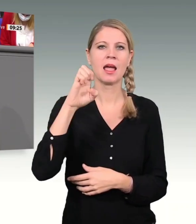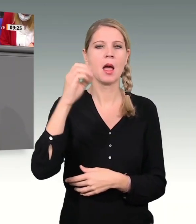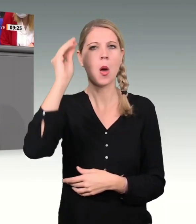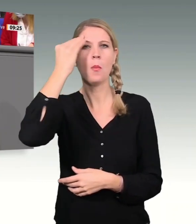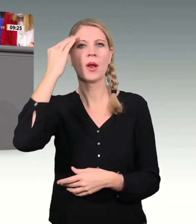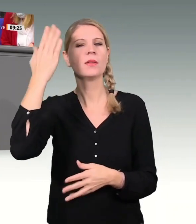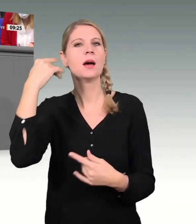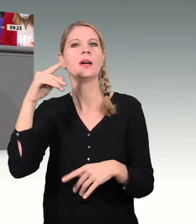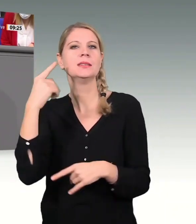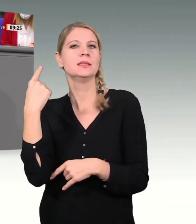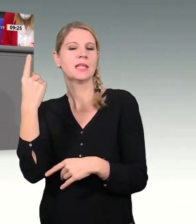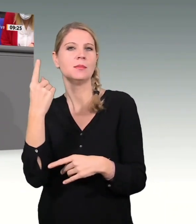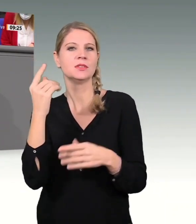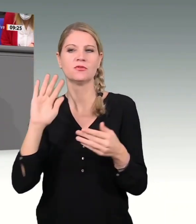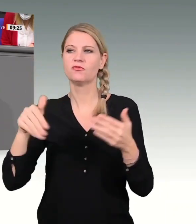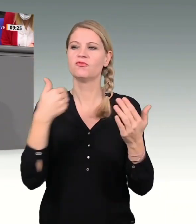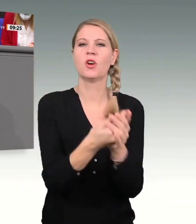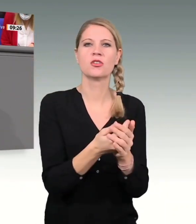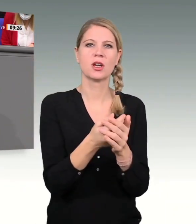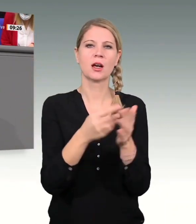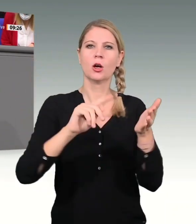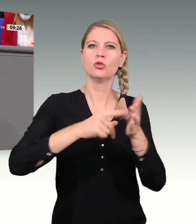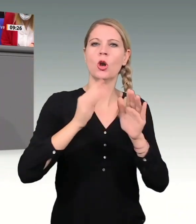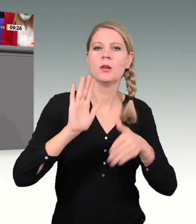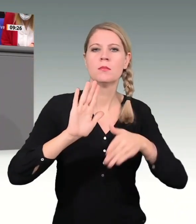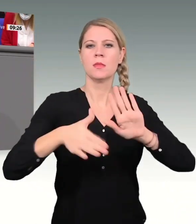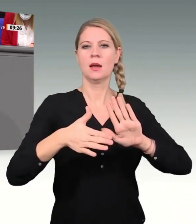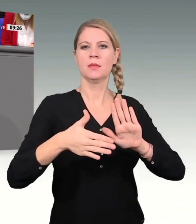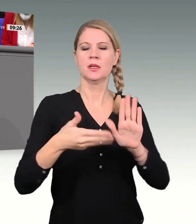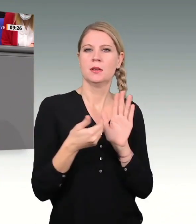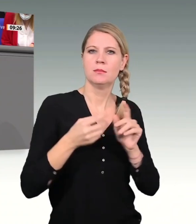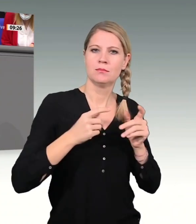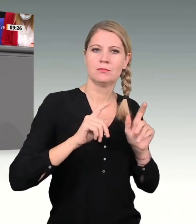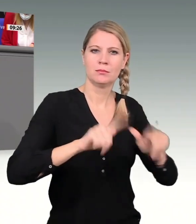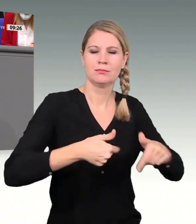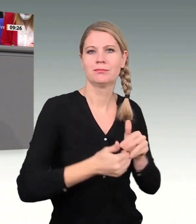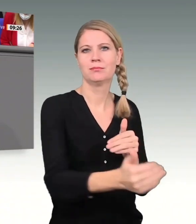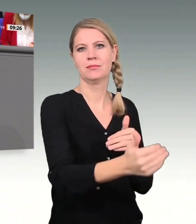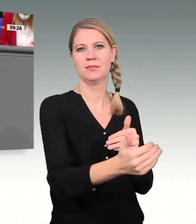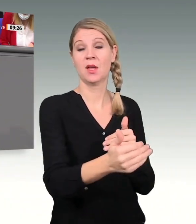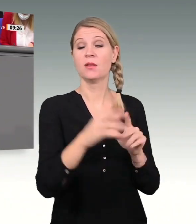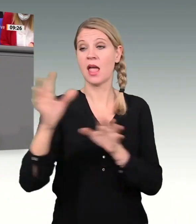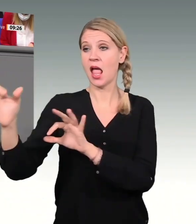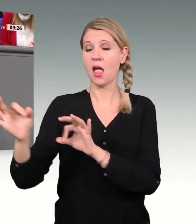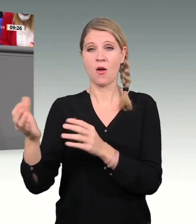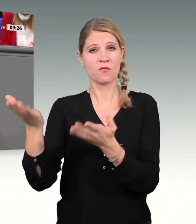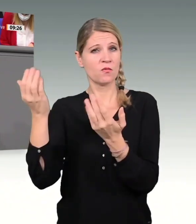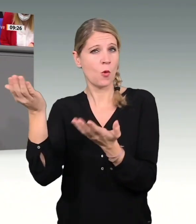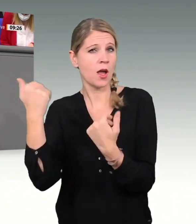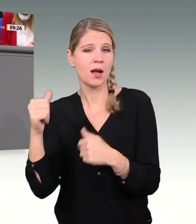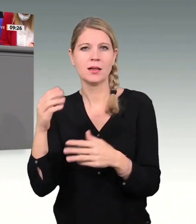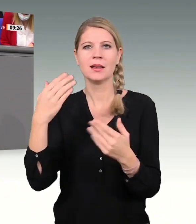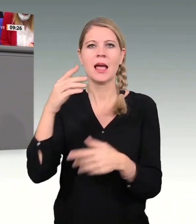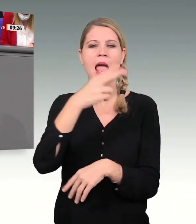Reform der Schuldenbremse auf den Weg gebracht. Und die Begründung dafür, die Herleitung, ist genauso interessant. Ich zitiere Helge Braun, Handelsblatt,